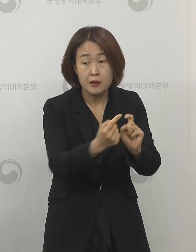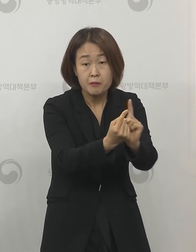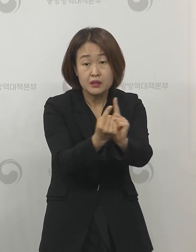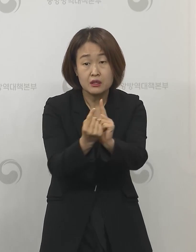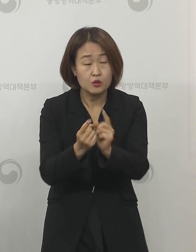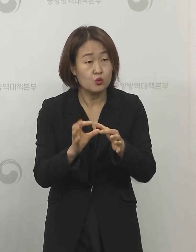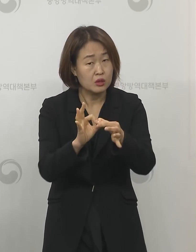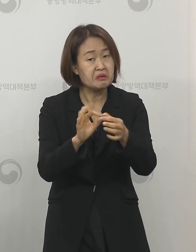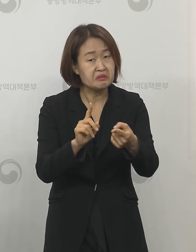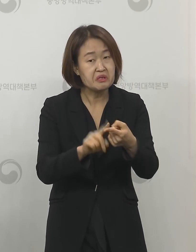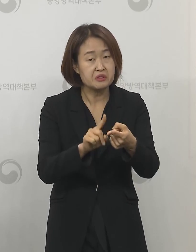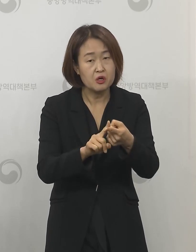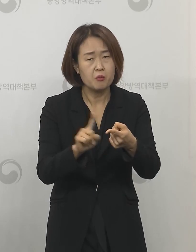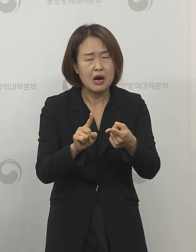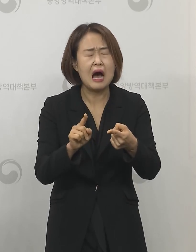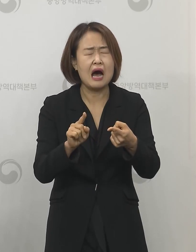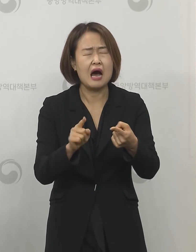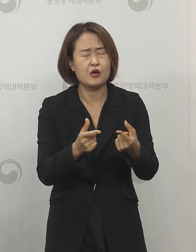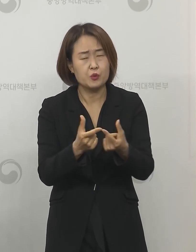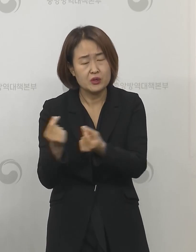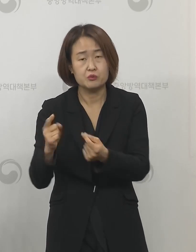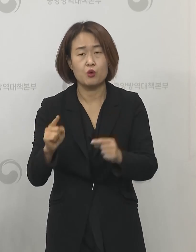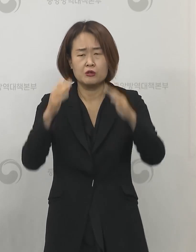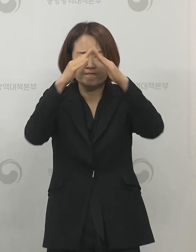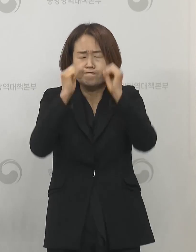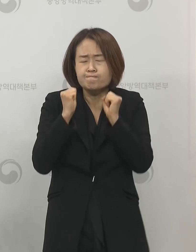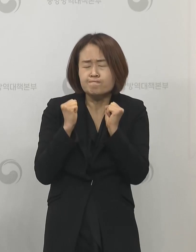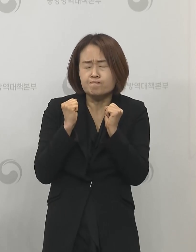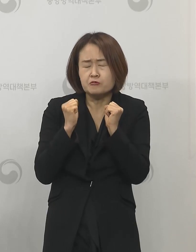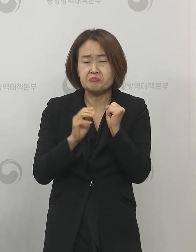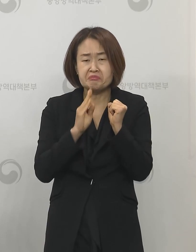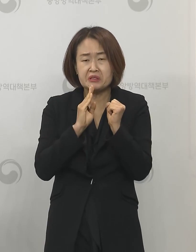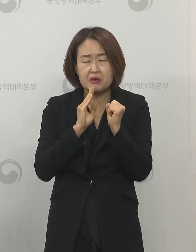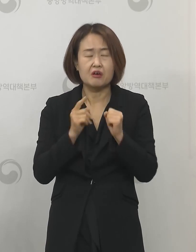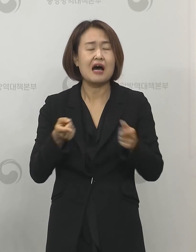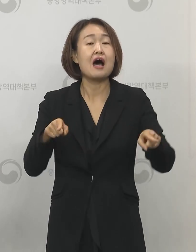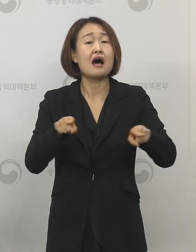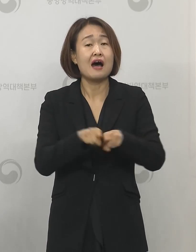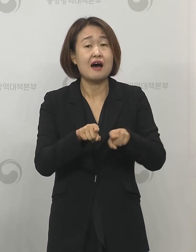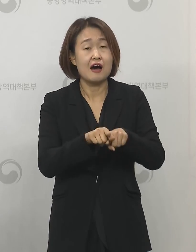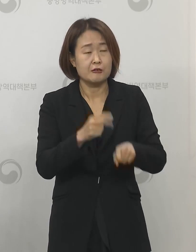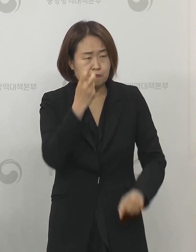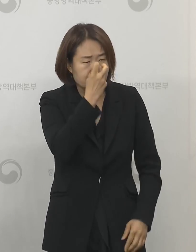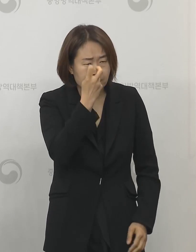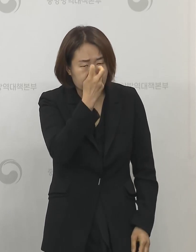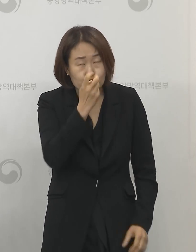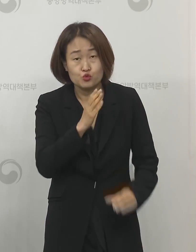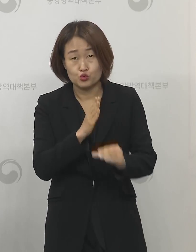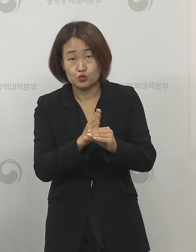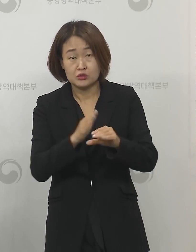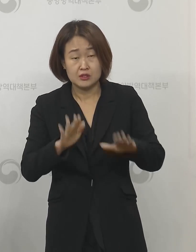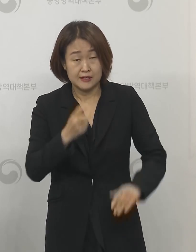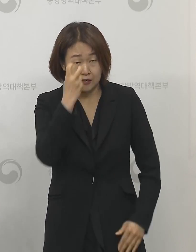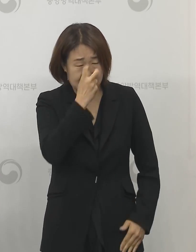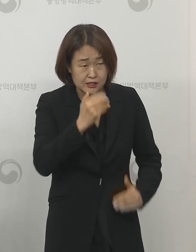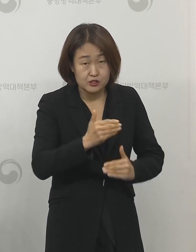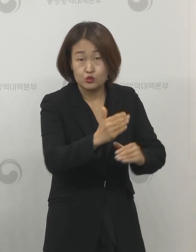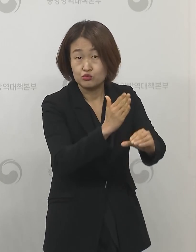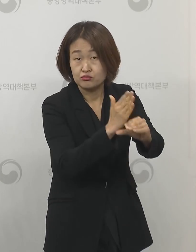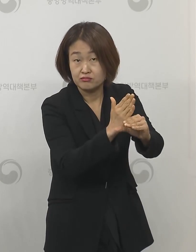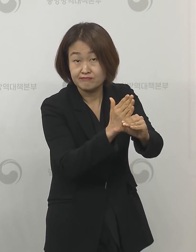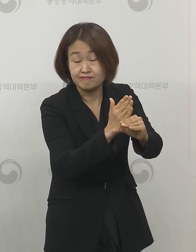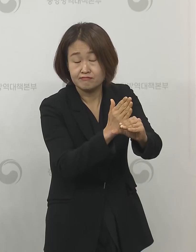대해서는 동일하게 자가격리하면서 접촉자에 대한 모니터링을 진행하고 있습니다 아직까지는 모니터링이 진행 중이기